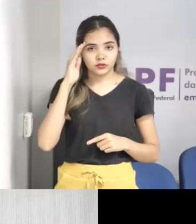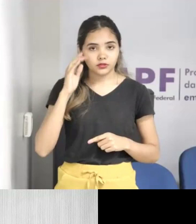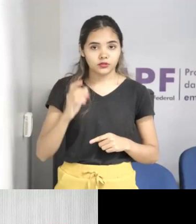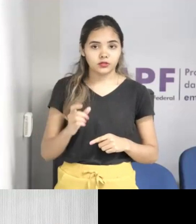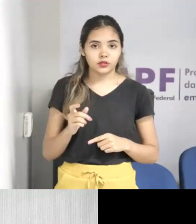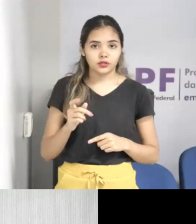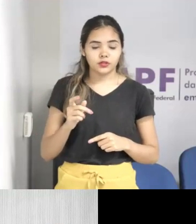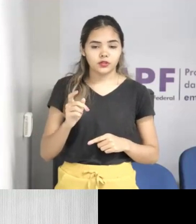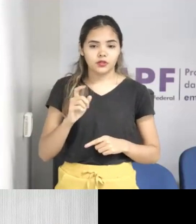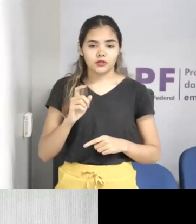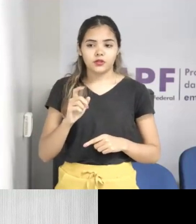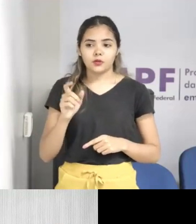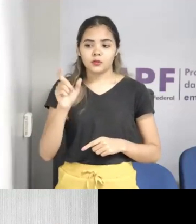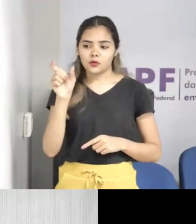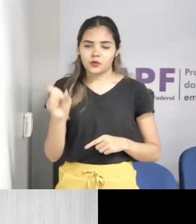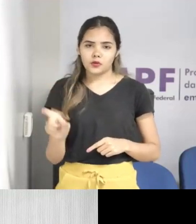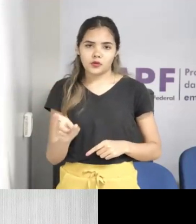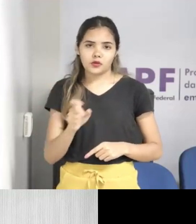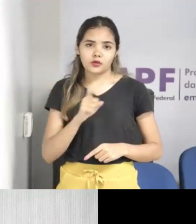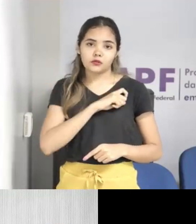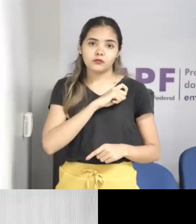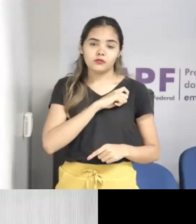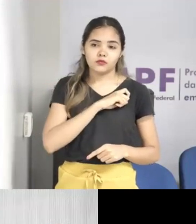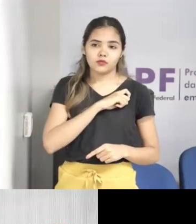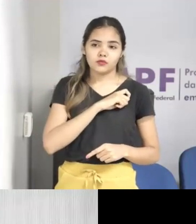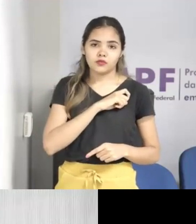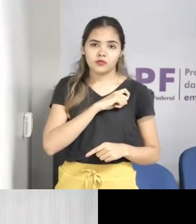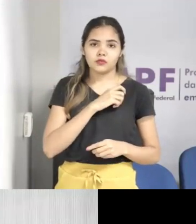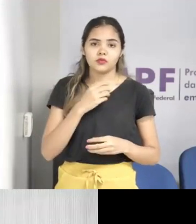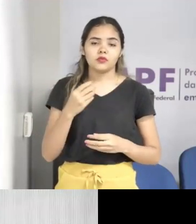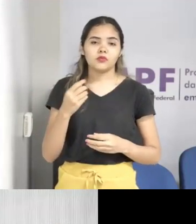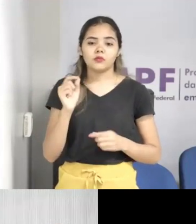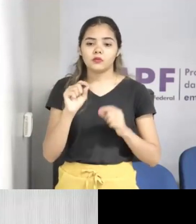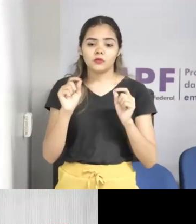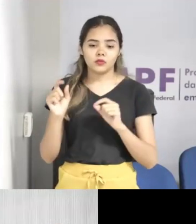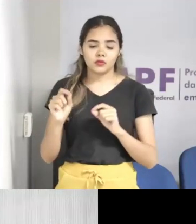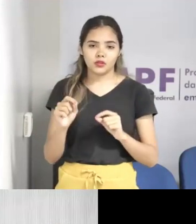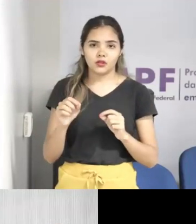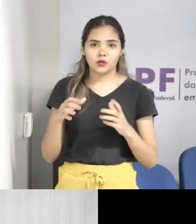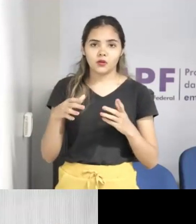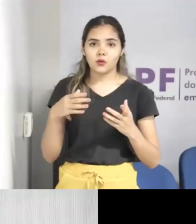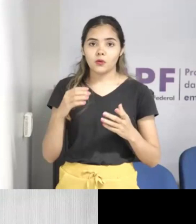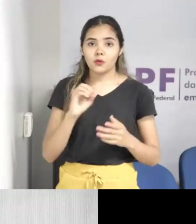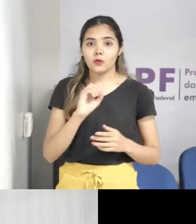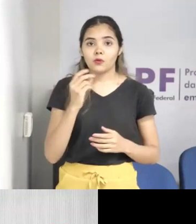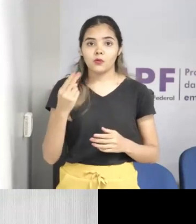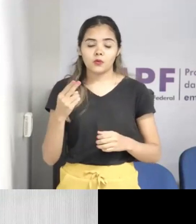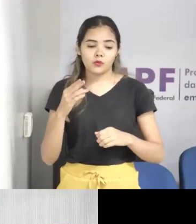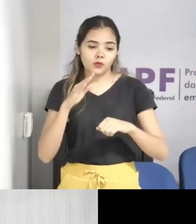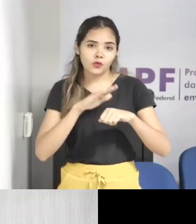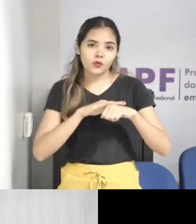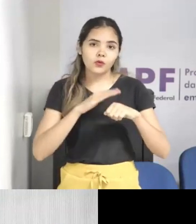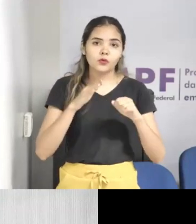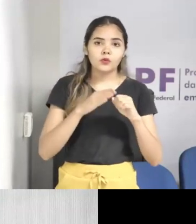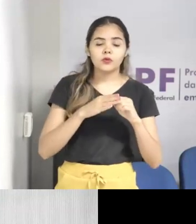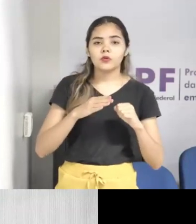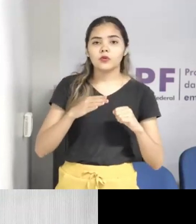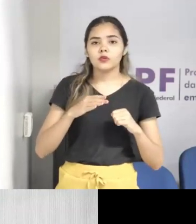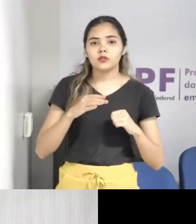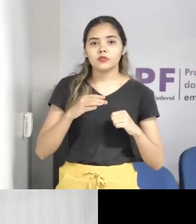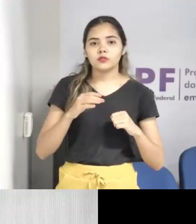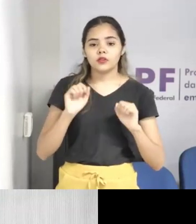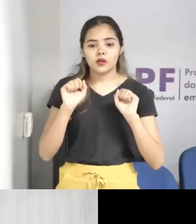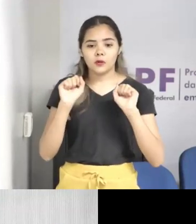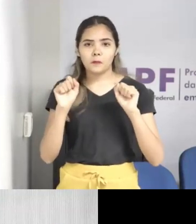saber quem pode tocar o corpo dela, é o pai, a mãe, na hora que está dando banho na criança, né,